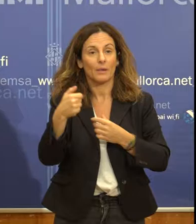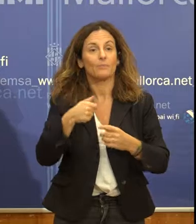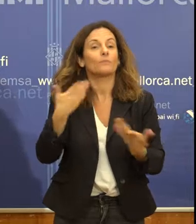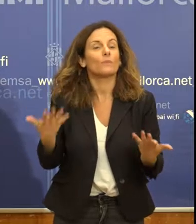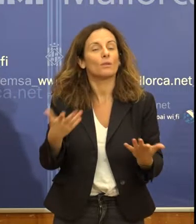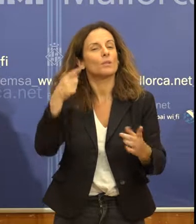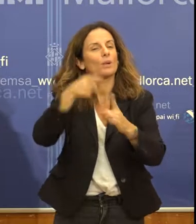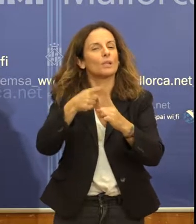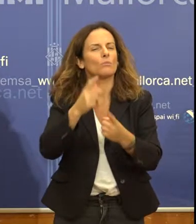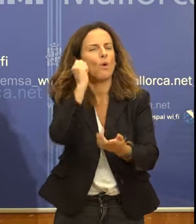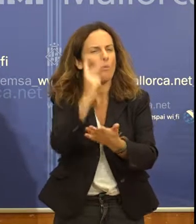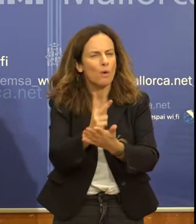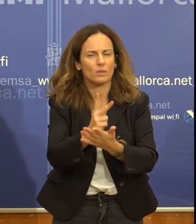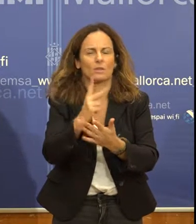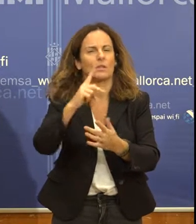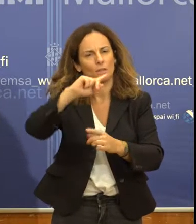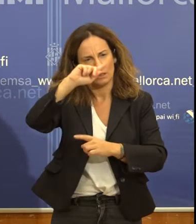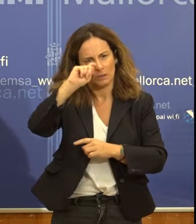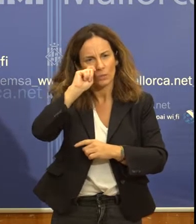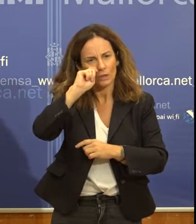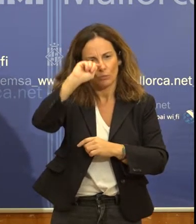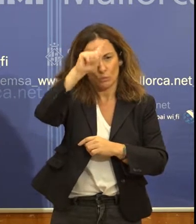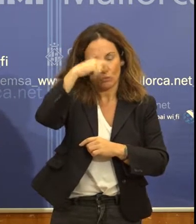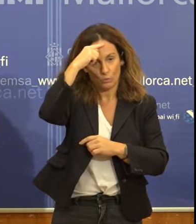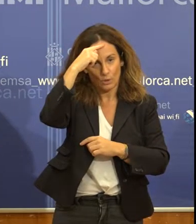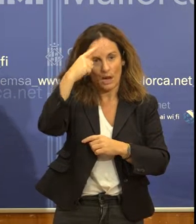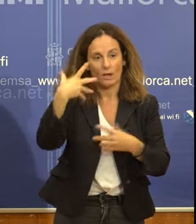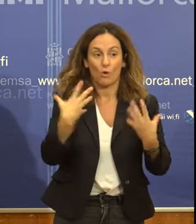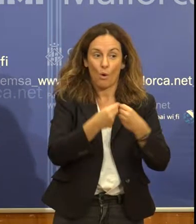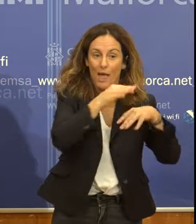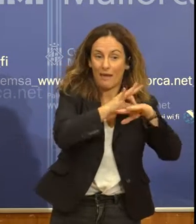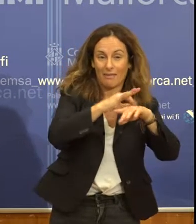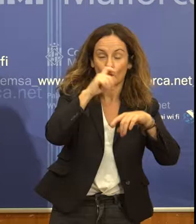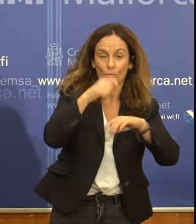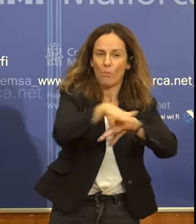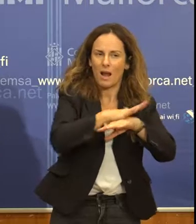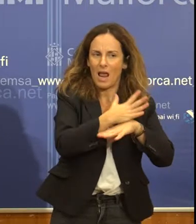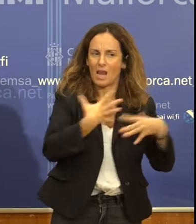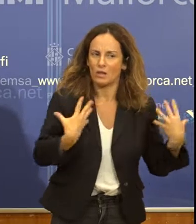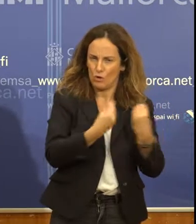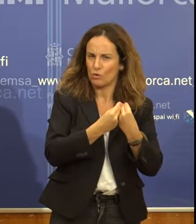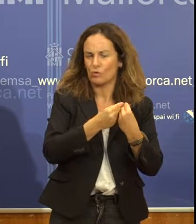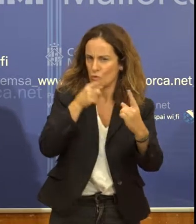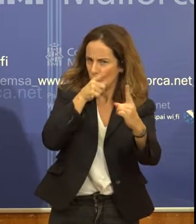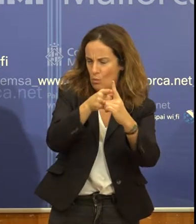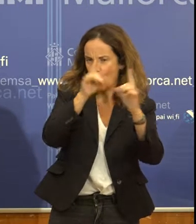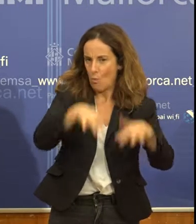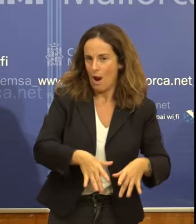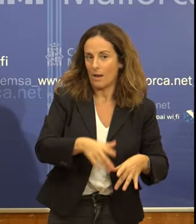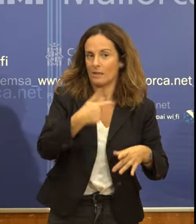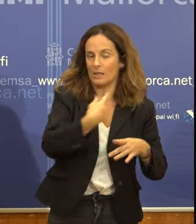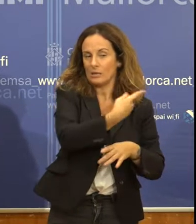objectiu en comú amb l'Agència de Turisme de Sallars Balears i complementar amb el projecte que la pròpia ATB presentarà allà.